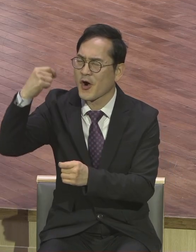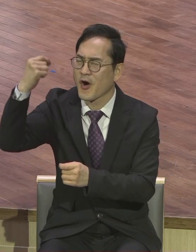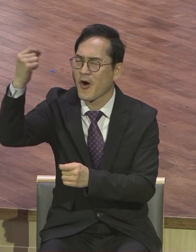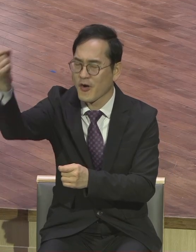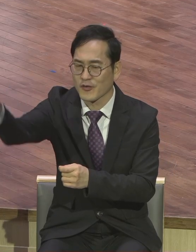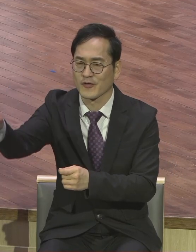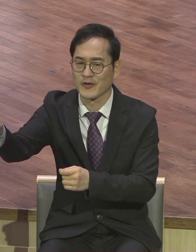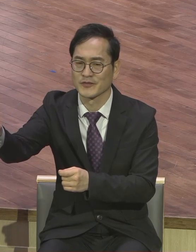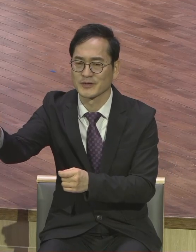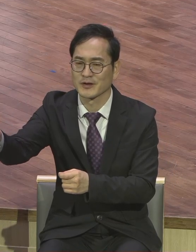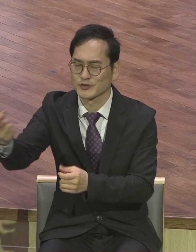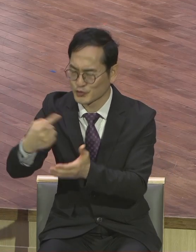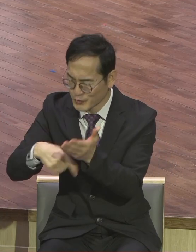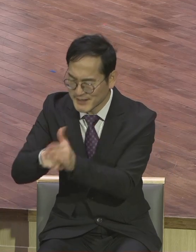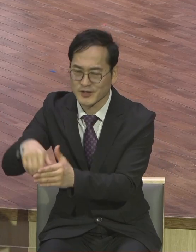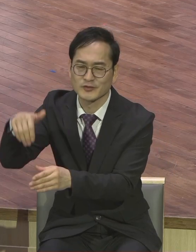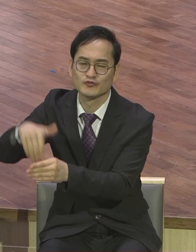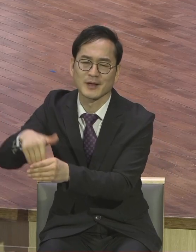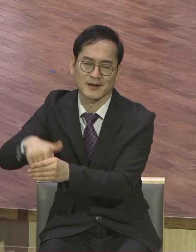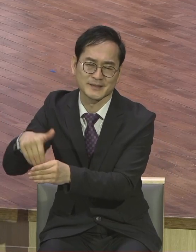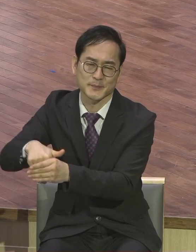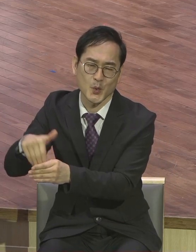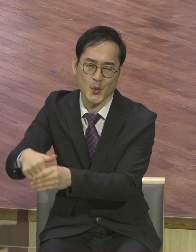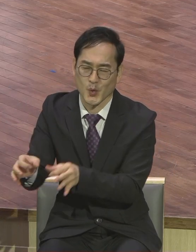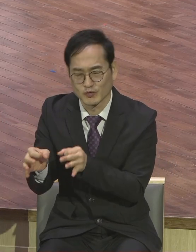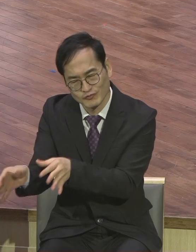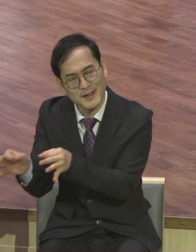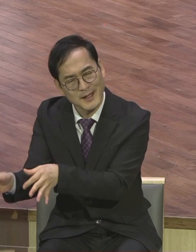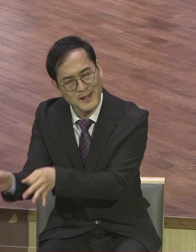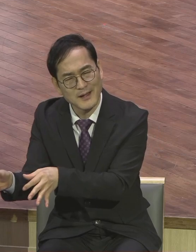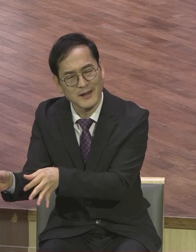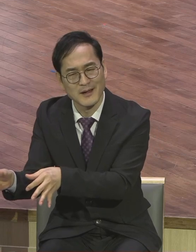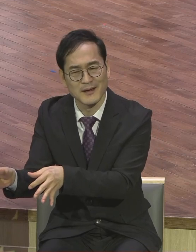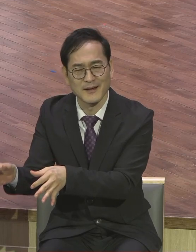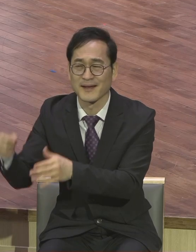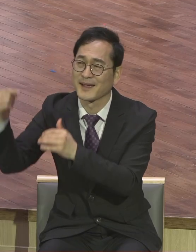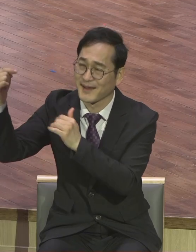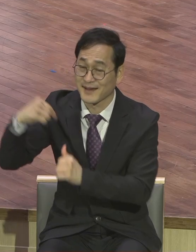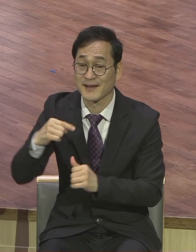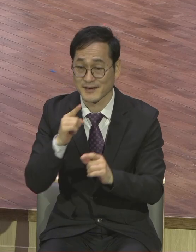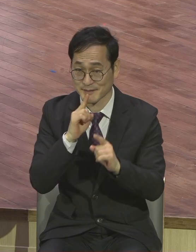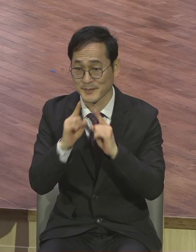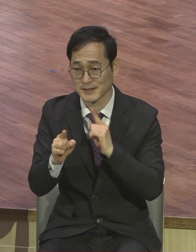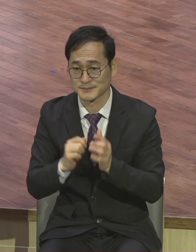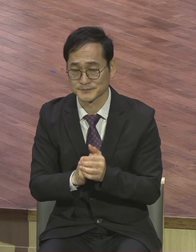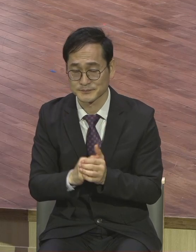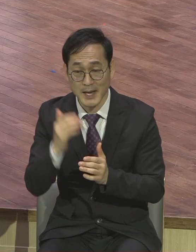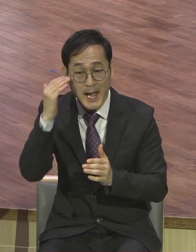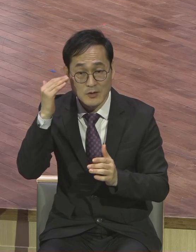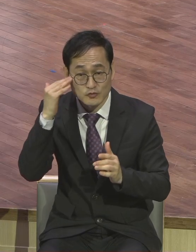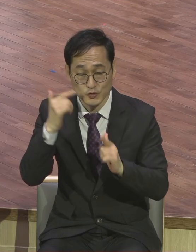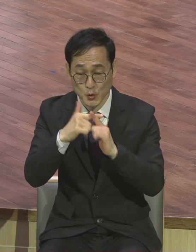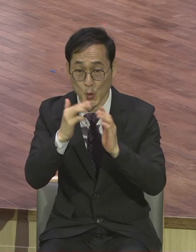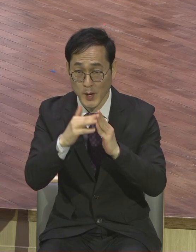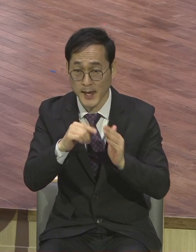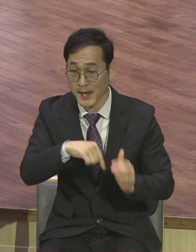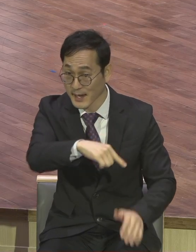투자를 하라. 영원을 위한 투자. 한국 교회의 성도들이 갱신해야 될 부분 중에